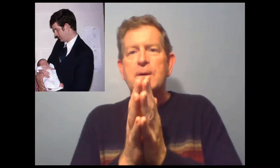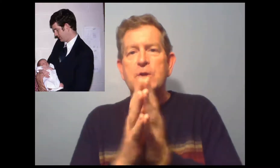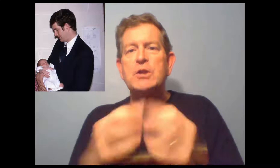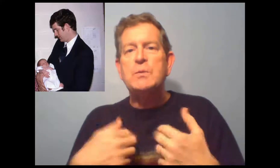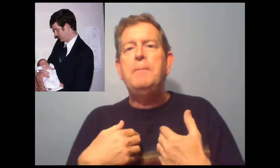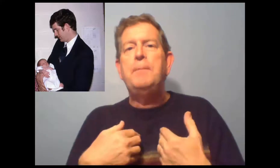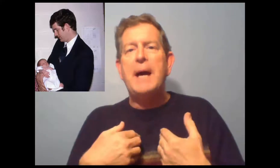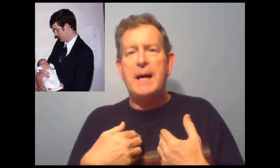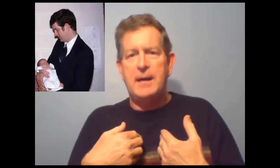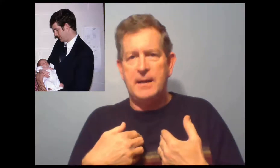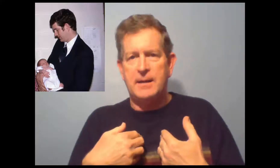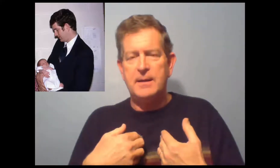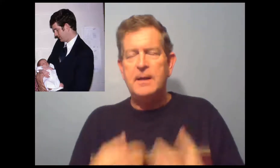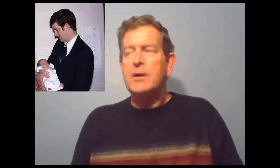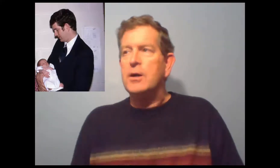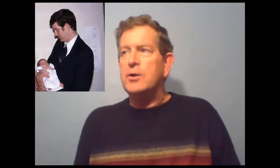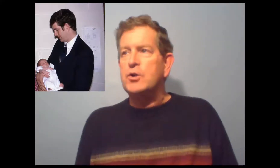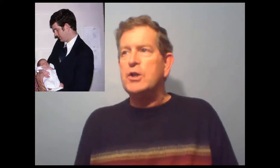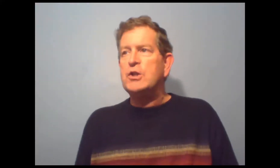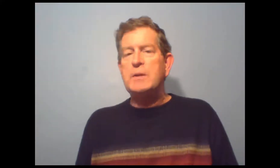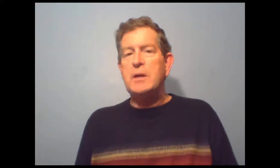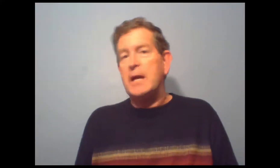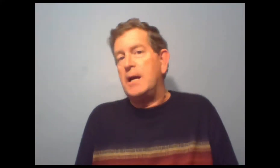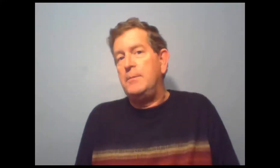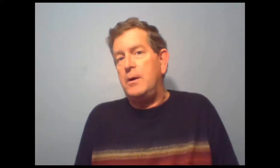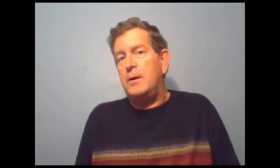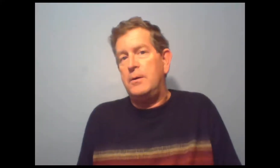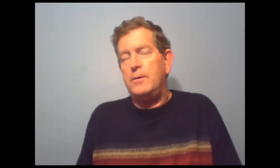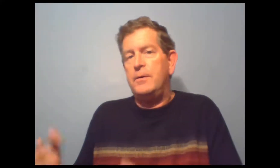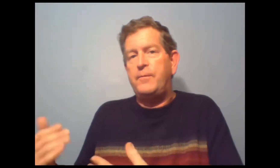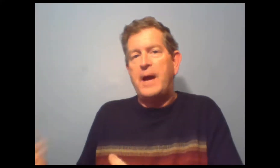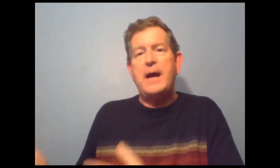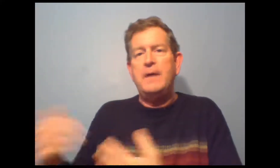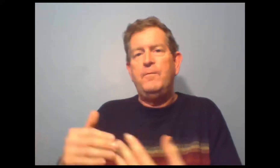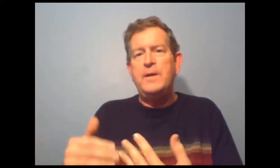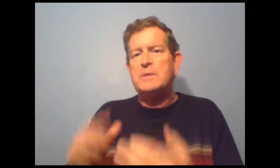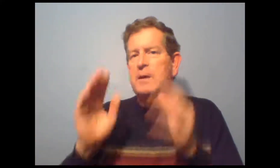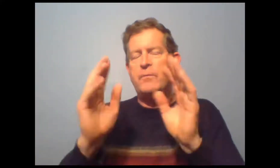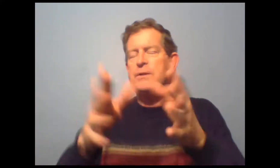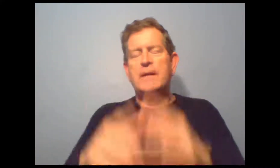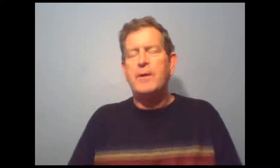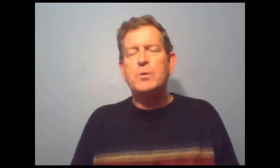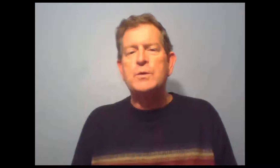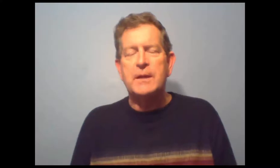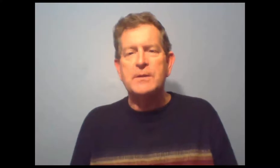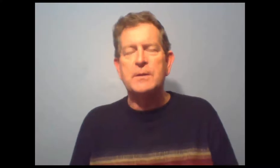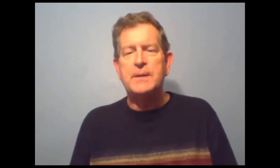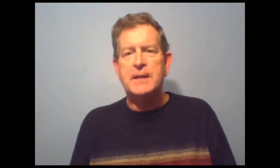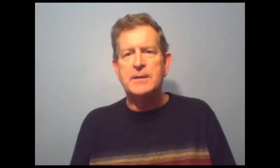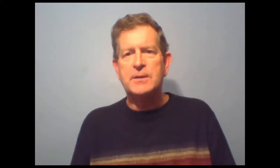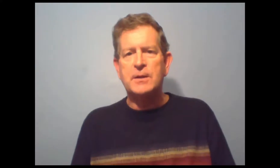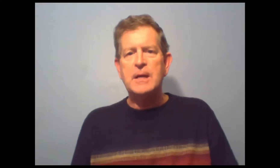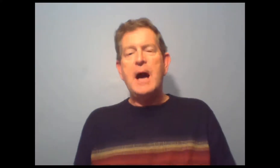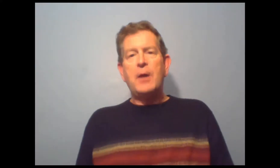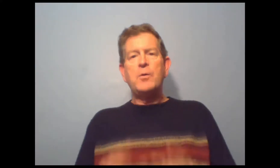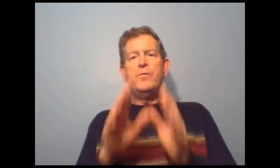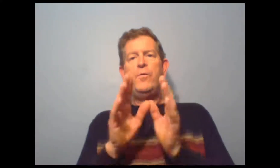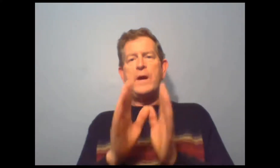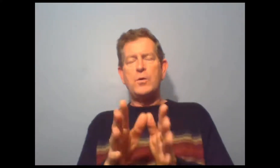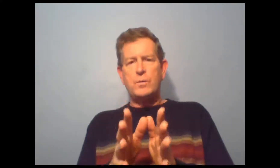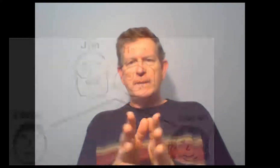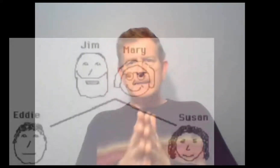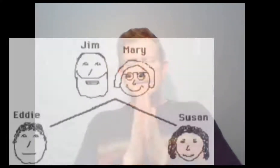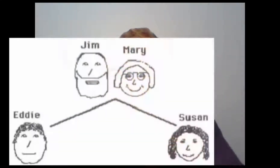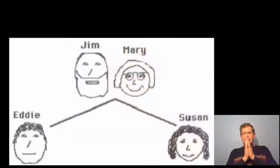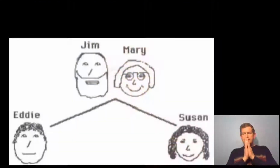Donc, je suis père. Je suis également frère et fils. Mais vous allez voir tout ça dans un petit instant. Alors, donc,